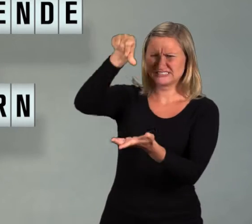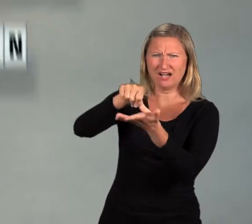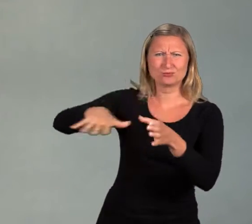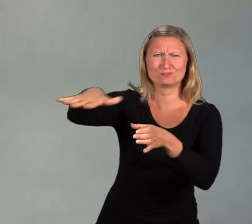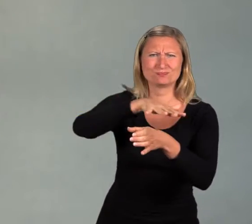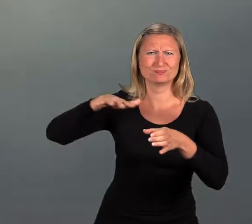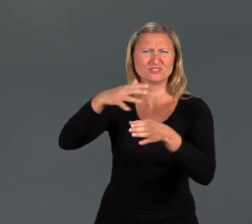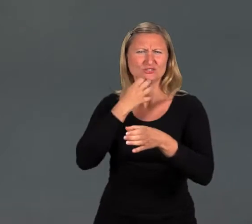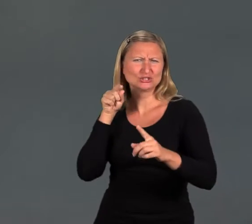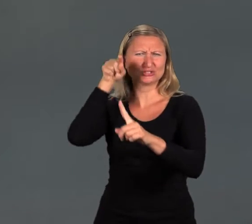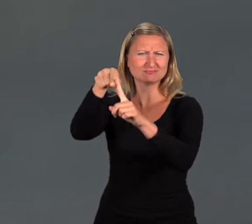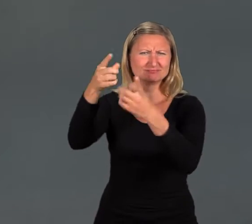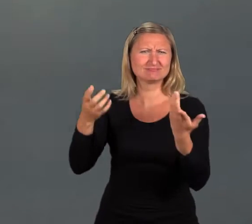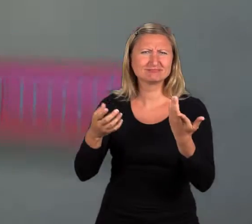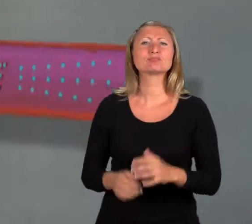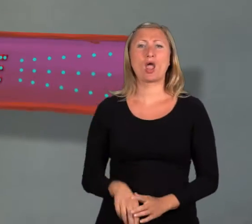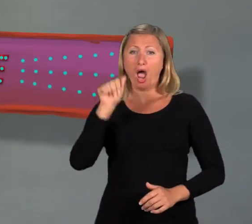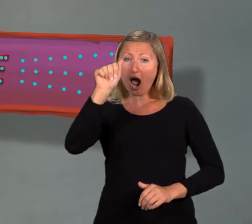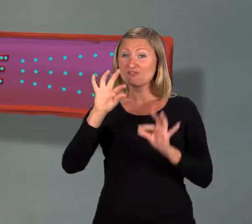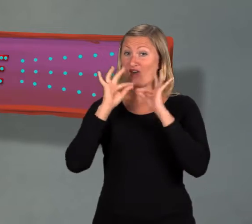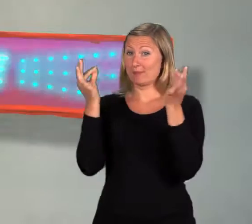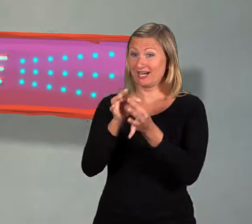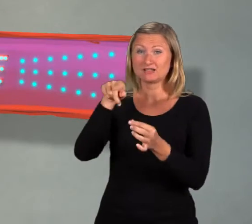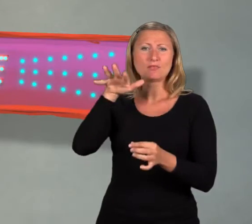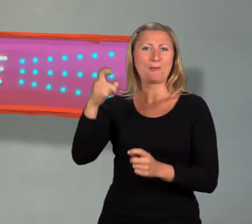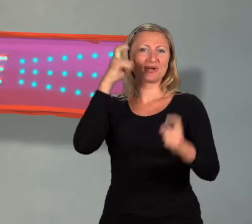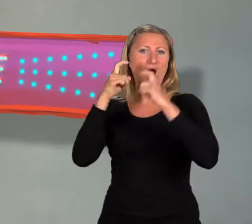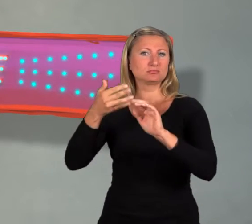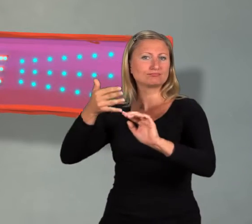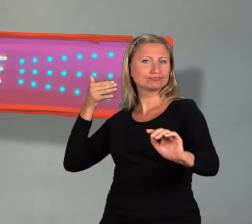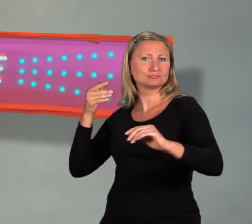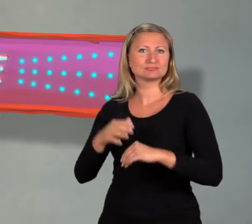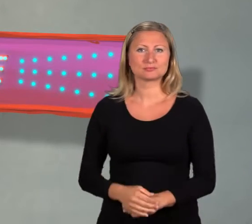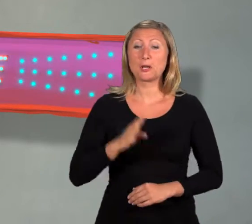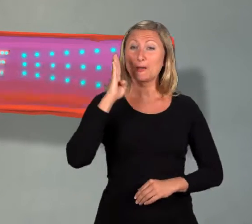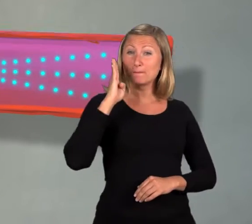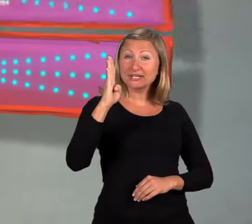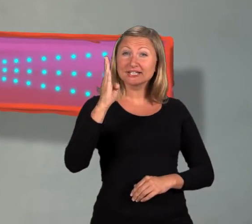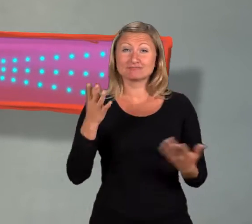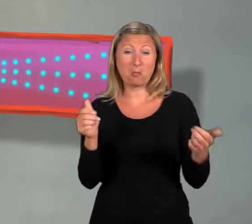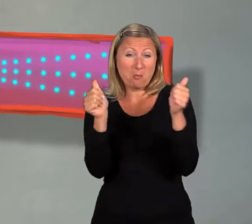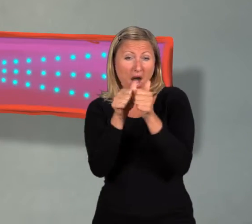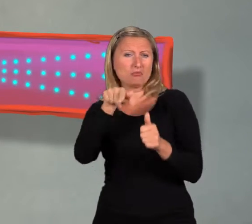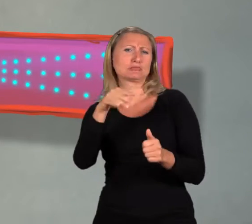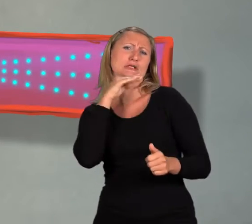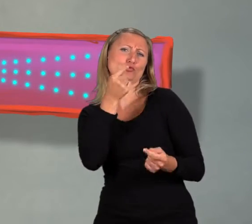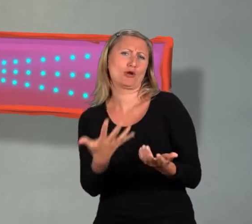in begehrter Innenstadtlage bemühen sich A. Eine Familie mit Migrationshintergrund B. Ein Paar mit